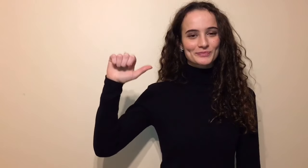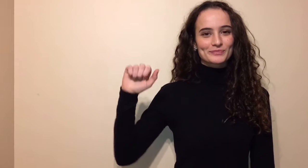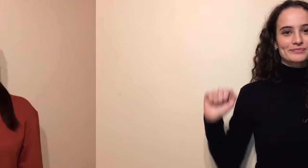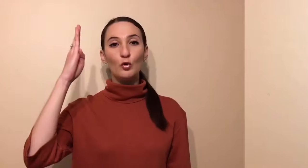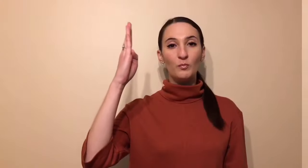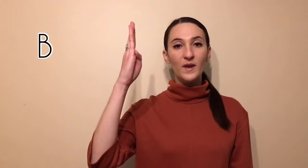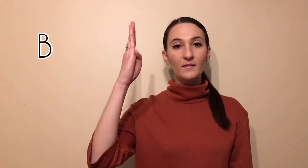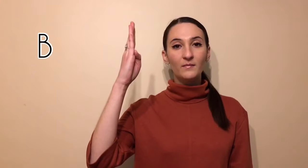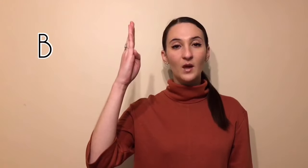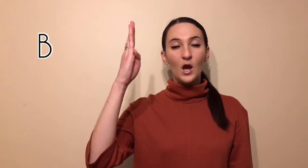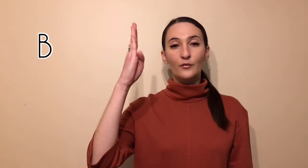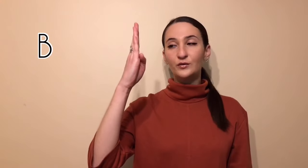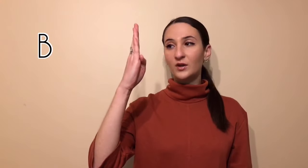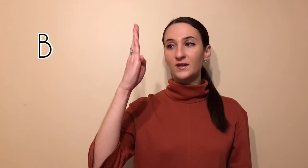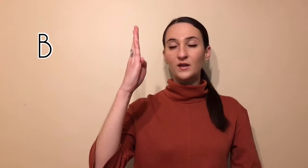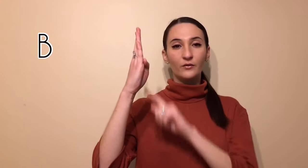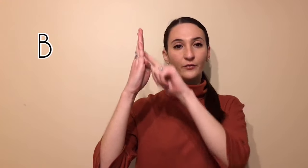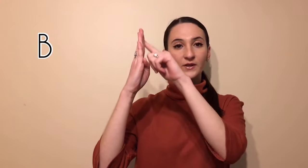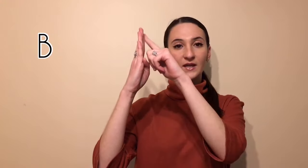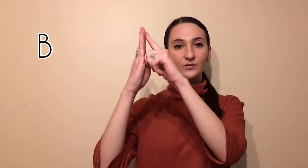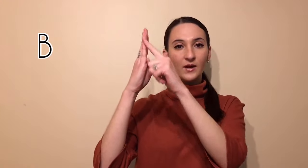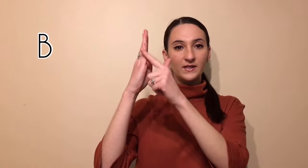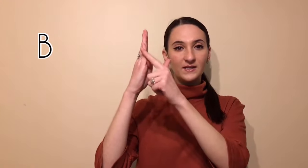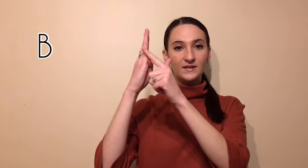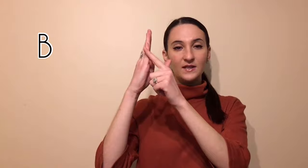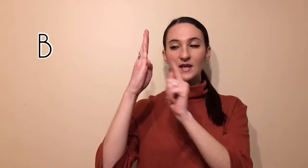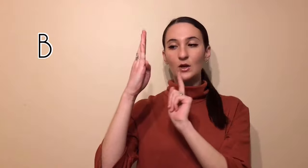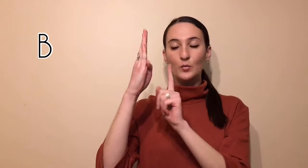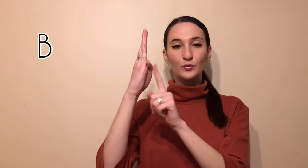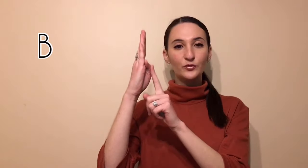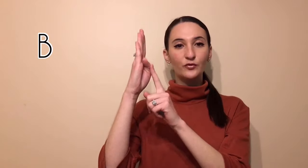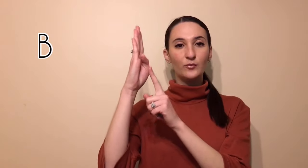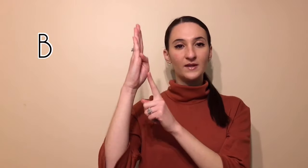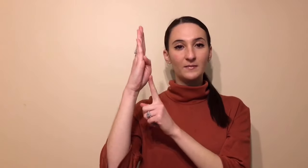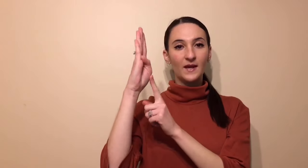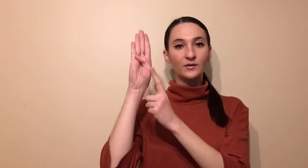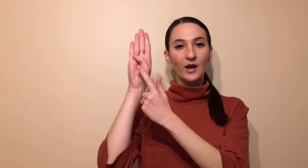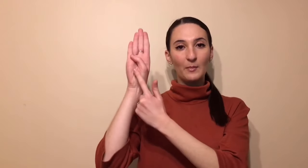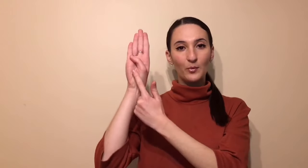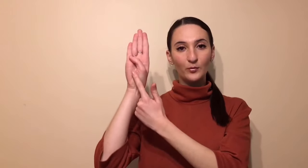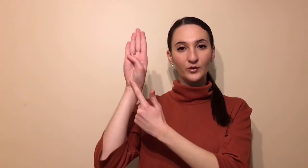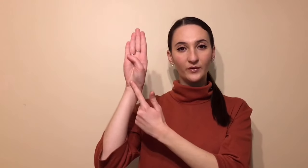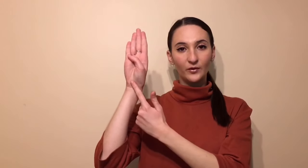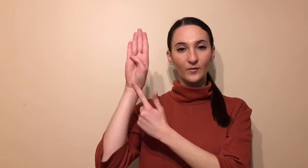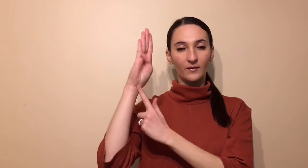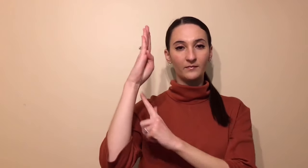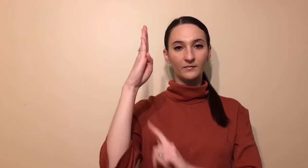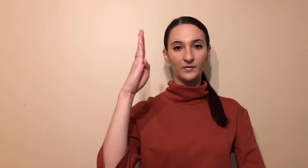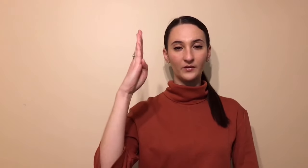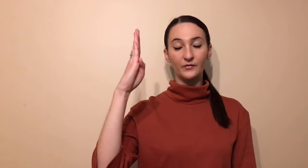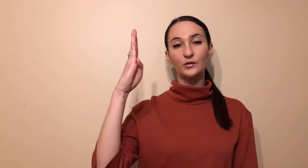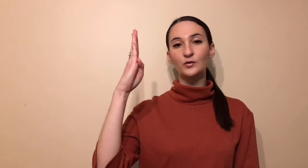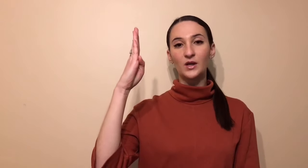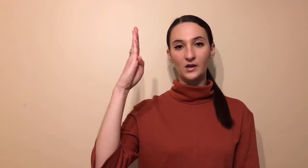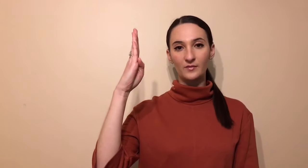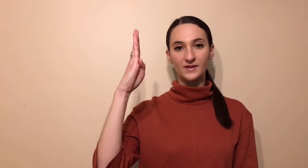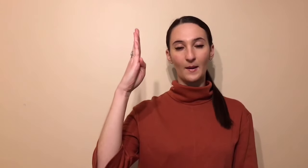Le B. Vous sortez vos quatre doigts ici et le pouce vous le mettez bien dans la paume de votre main. Il faut que ce soit comme ça.